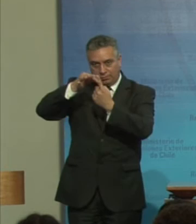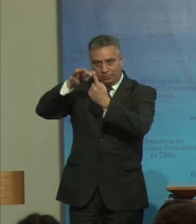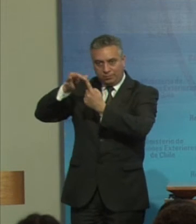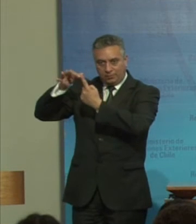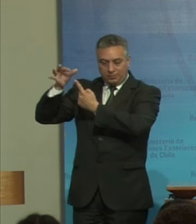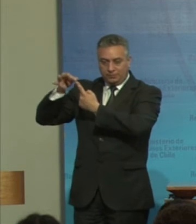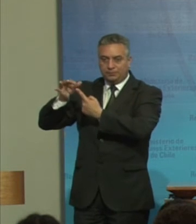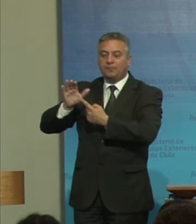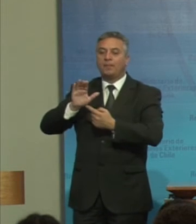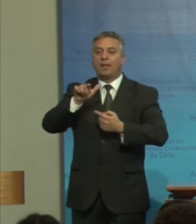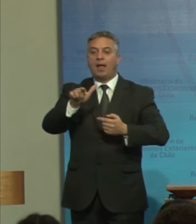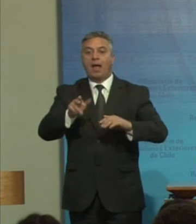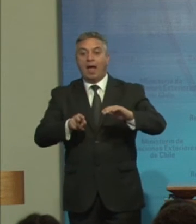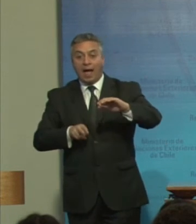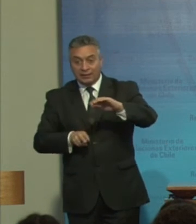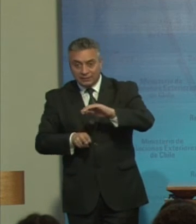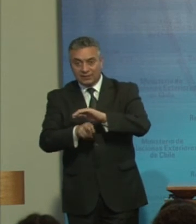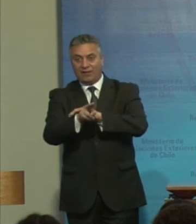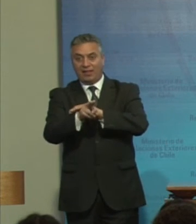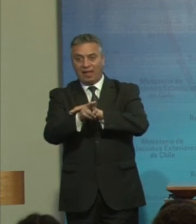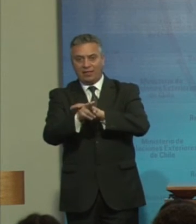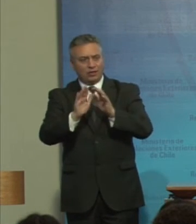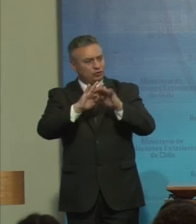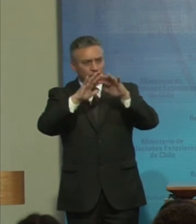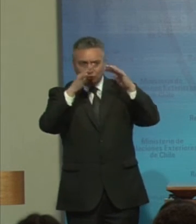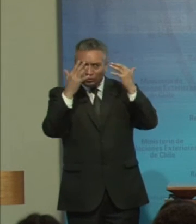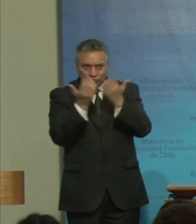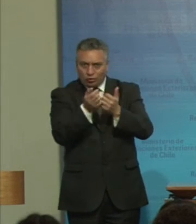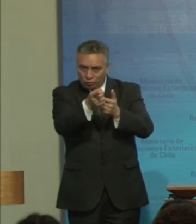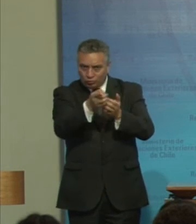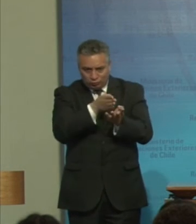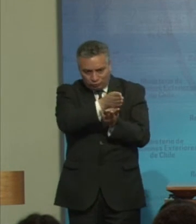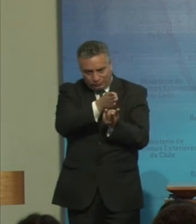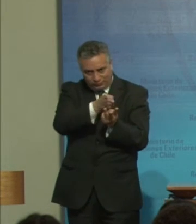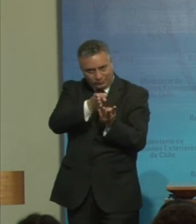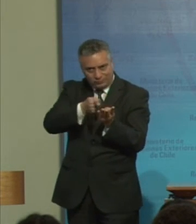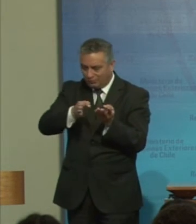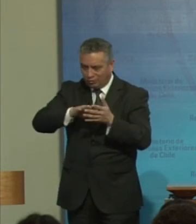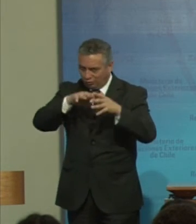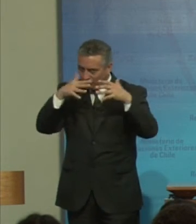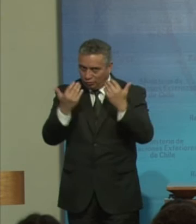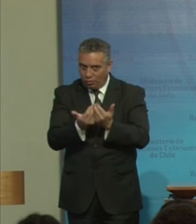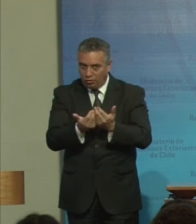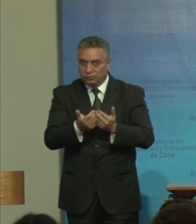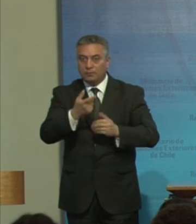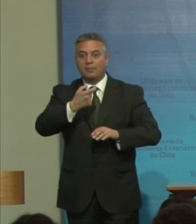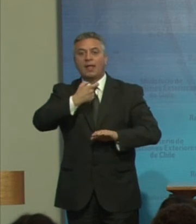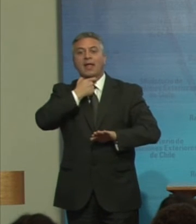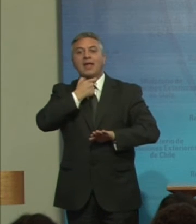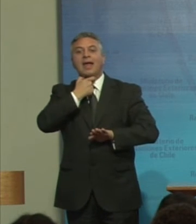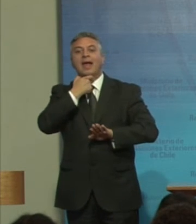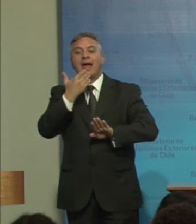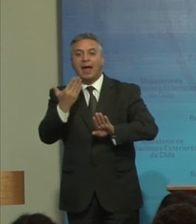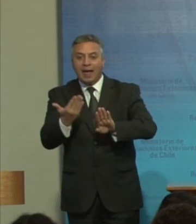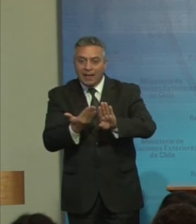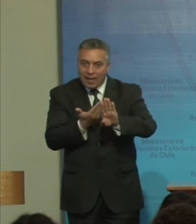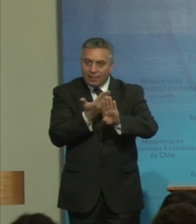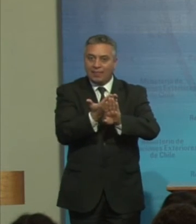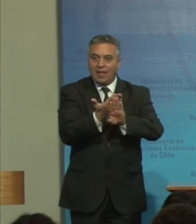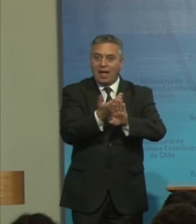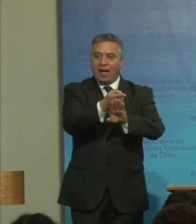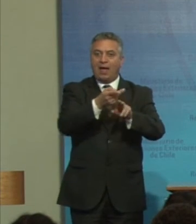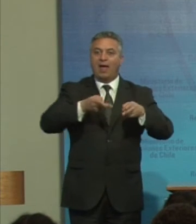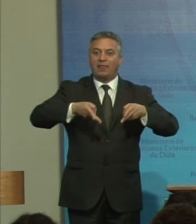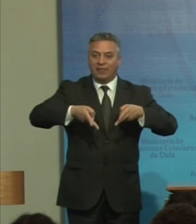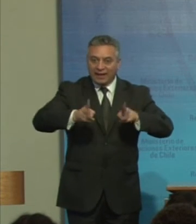La accesibilidad En todas Sus dimensiones Las garantías Del derecho A la salud En